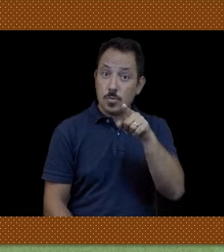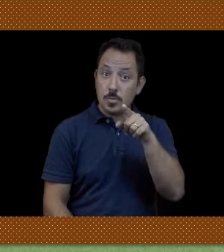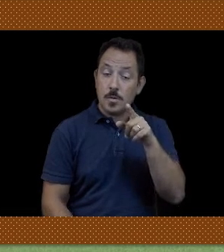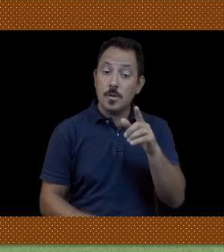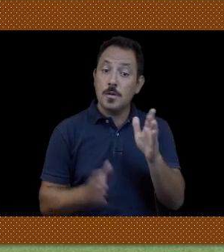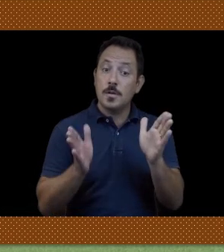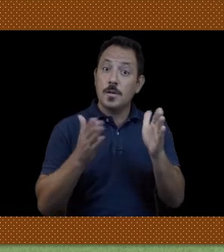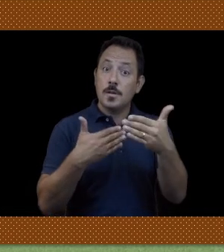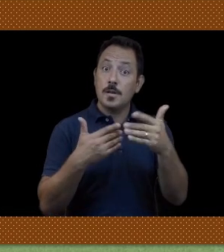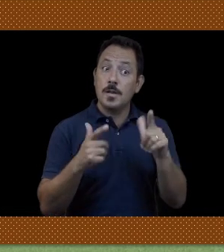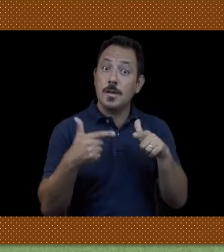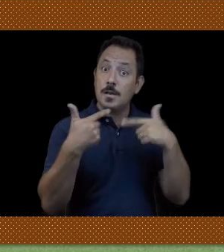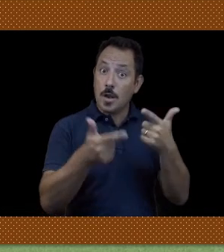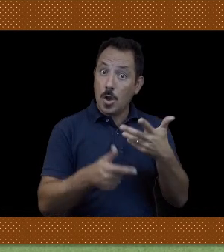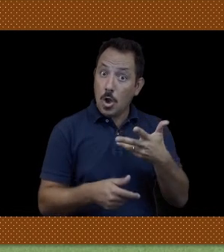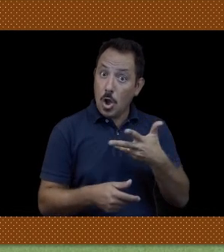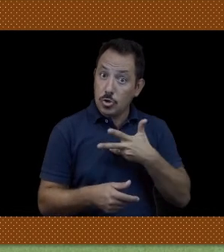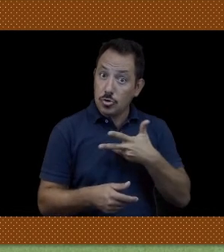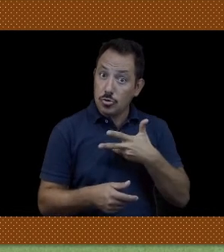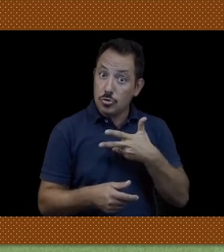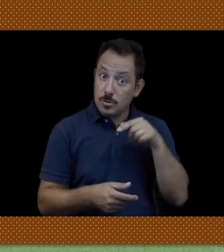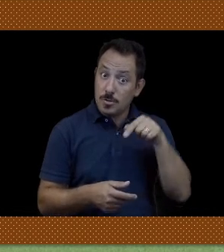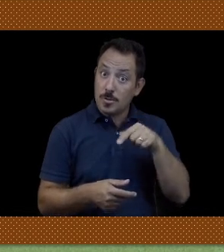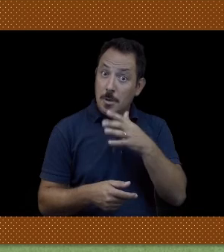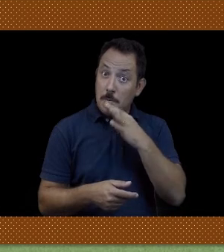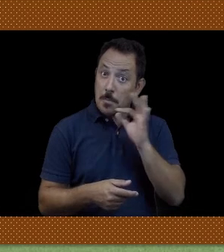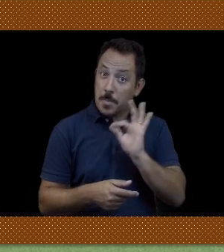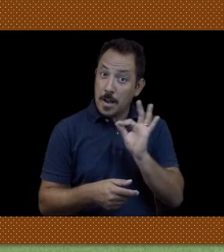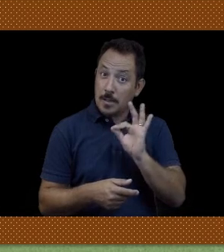E hai un regalo molto speciale per Caio?